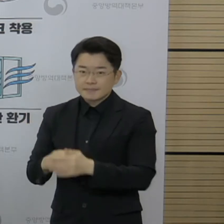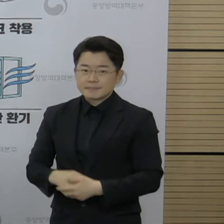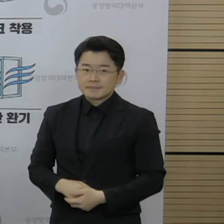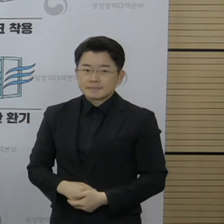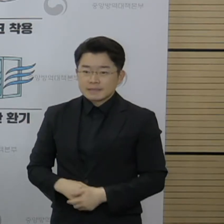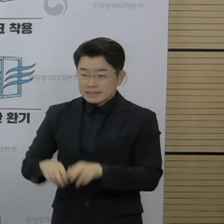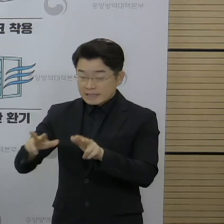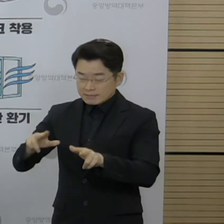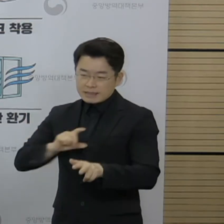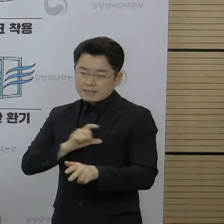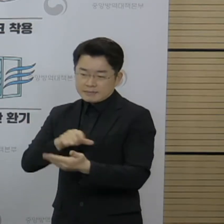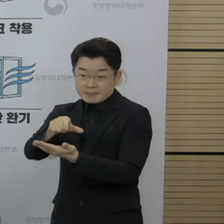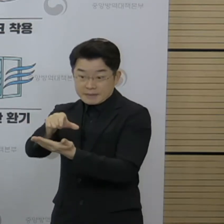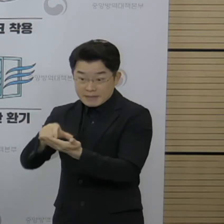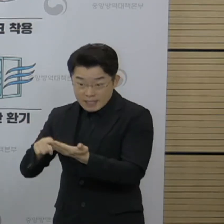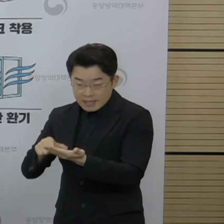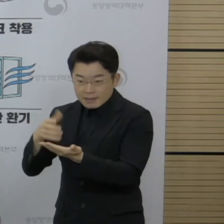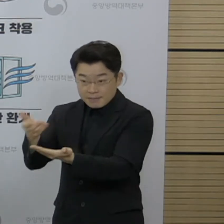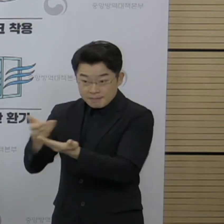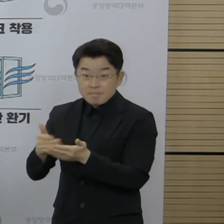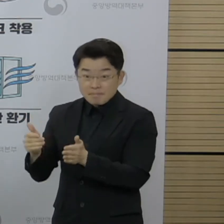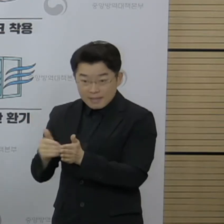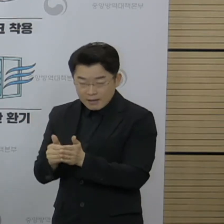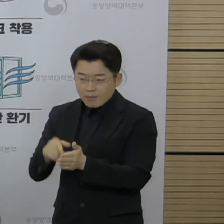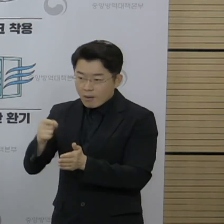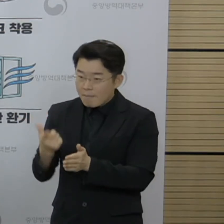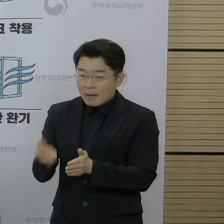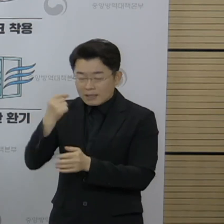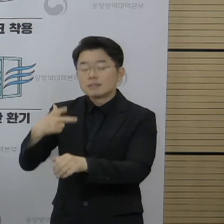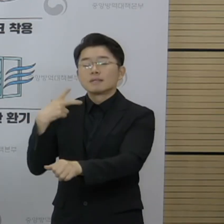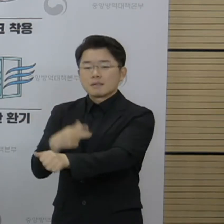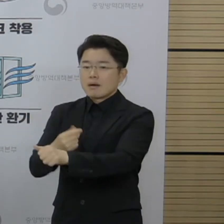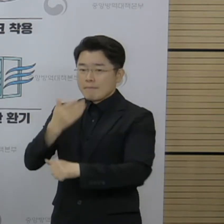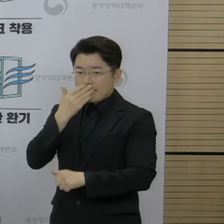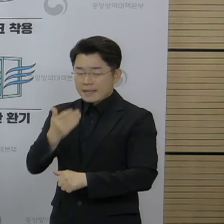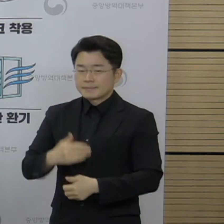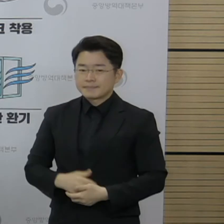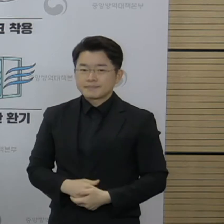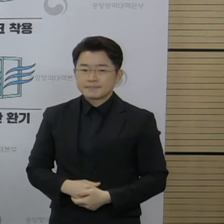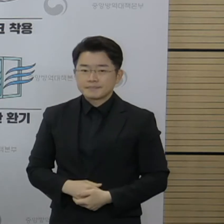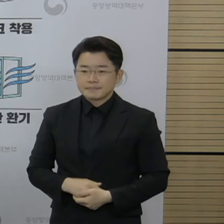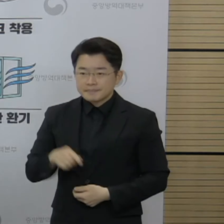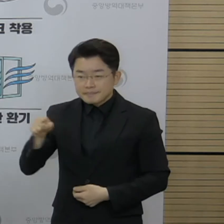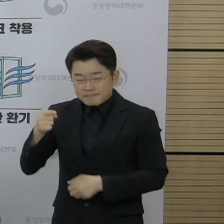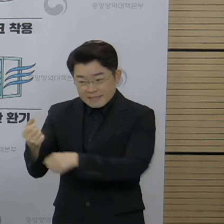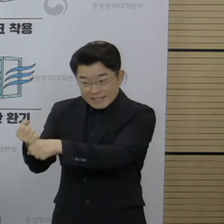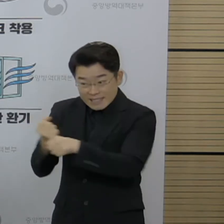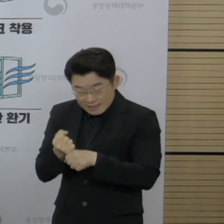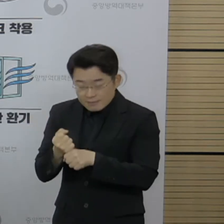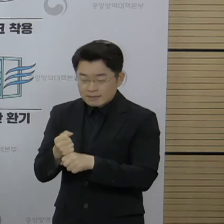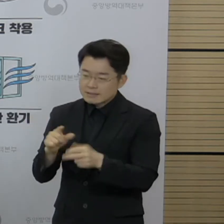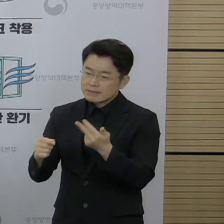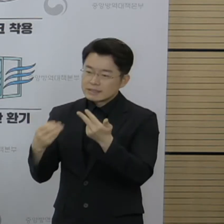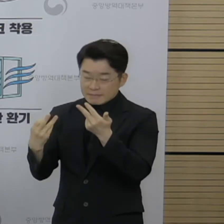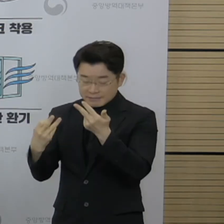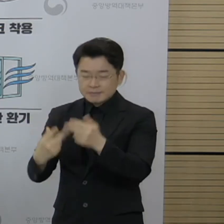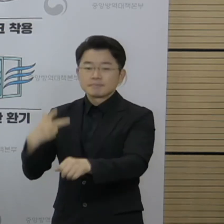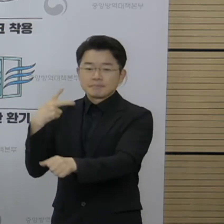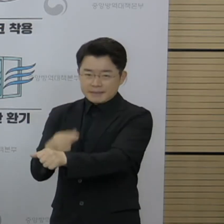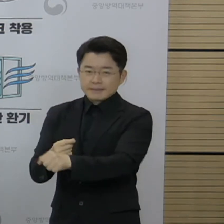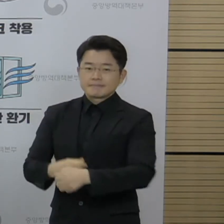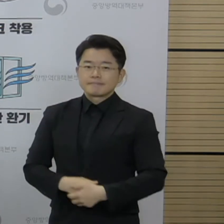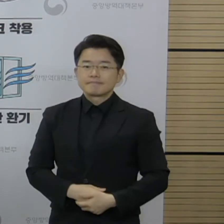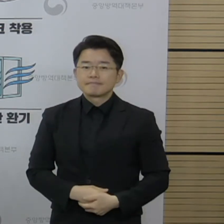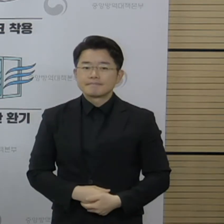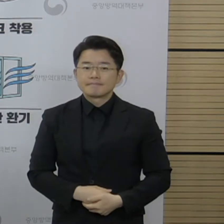확보하고 있기 때문에 조기에 접종을 진행할 수 있어서 좀 더 일찍 접종을 당겨서 시작하는 걸로 진행을 할